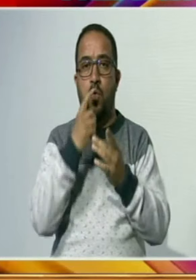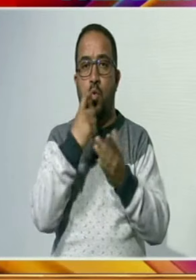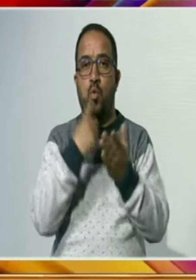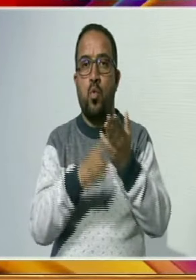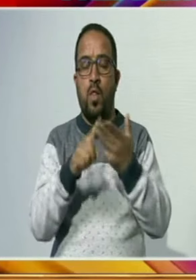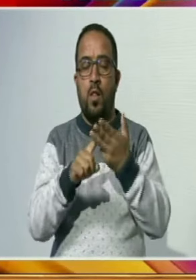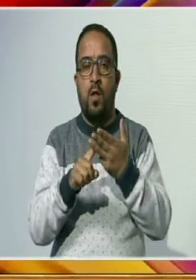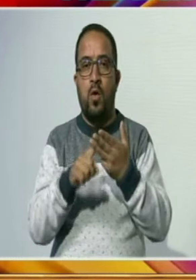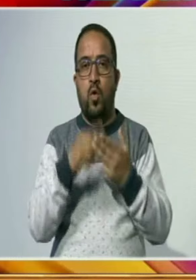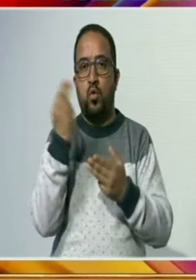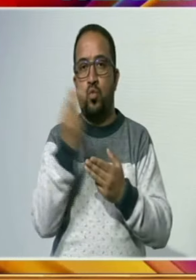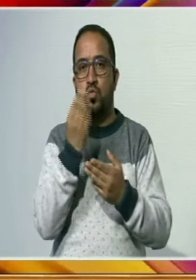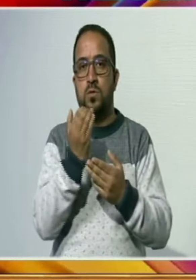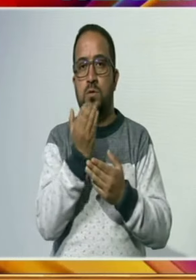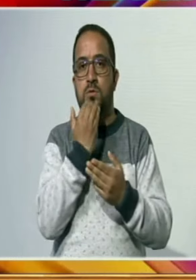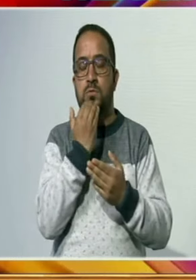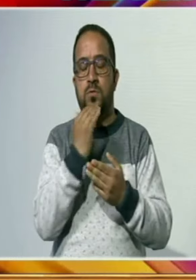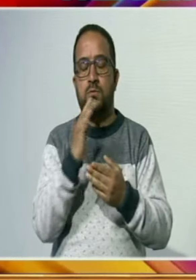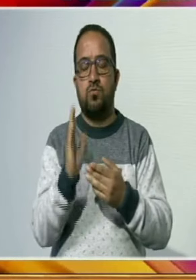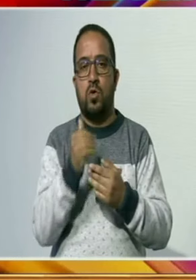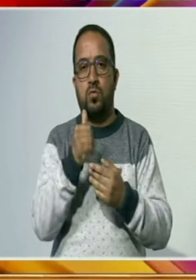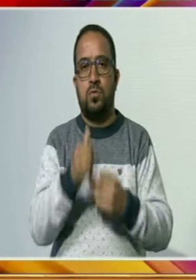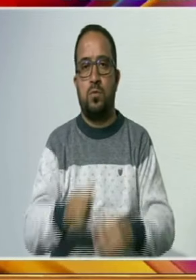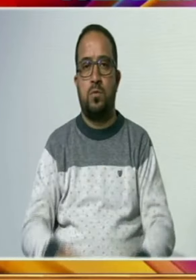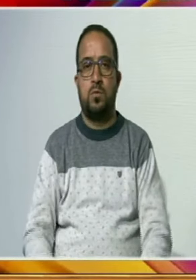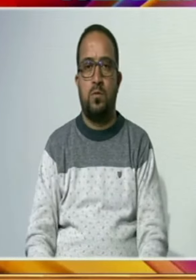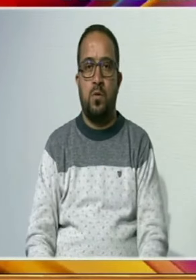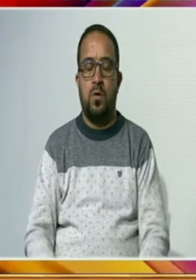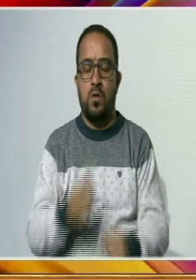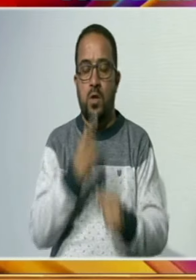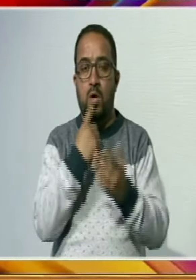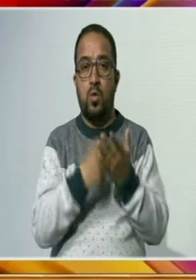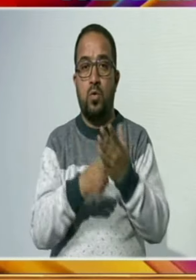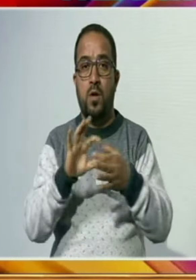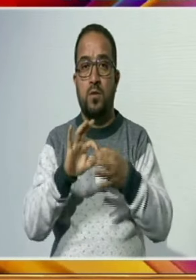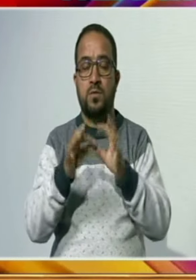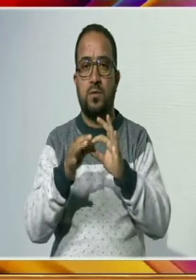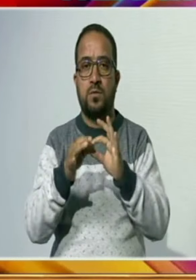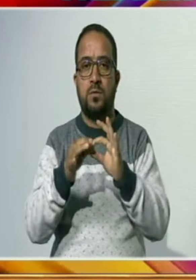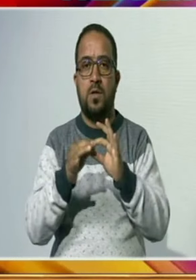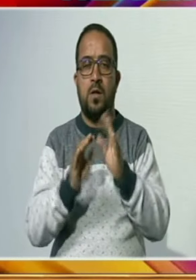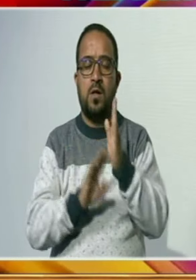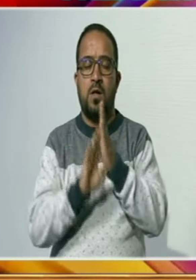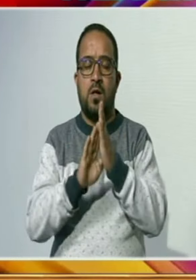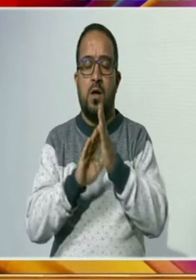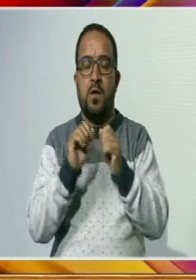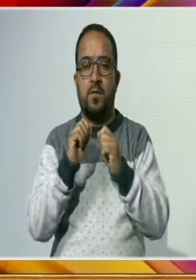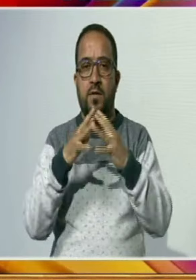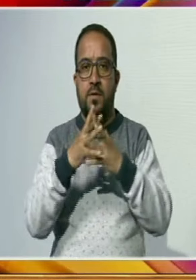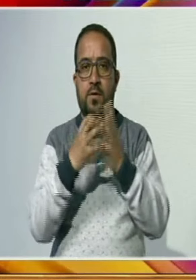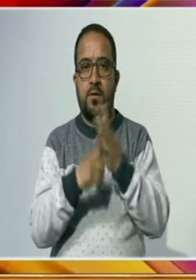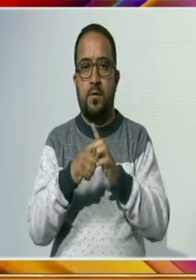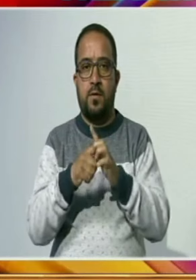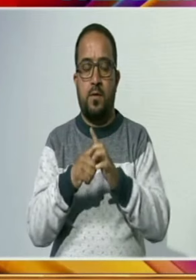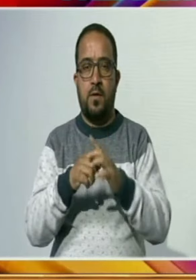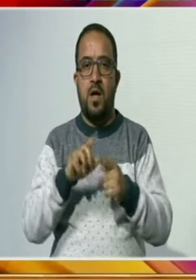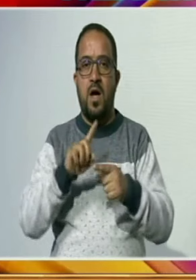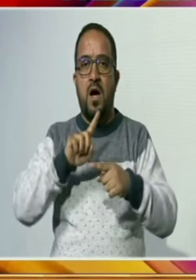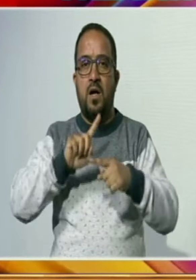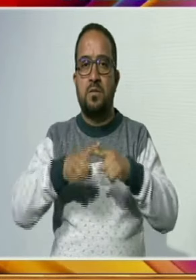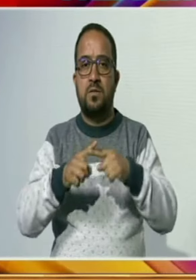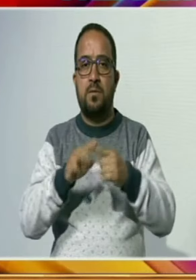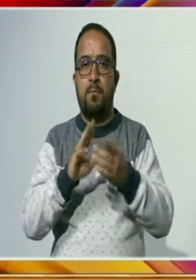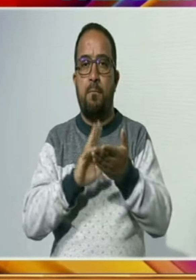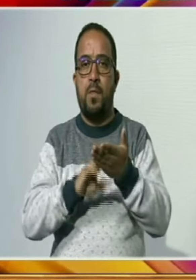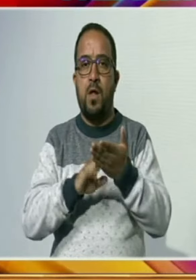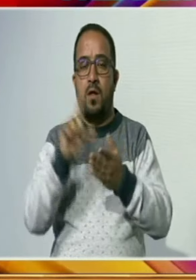ماہر تعلیم ماہر اقتصادیات سماجی اصلاحکار اور سیاسی لیڈر کے طور